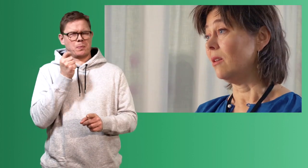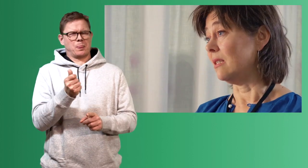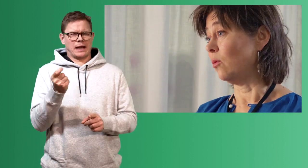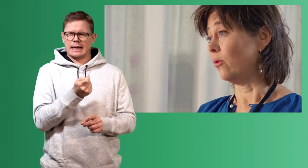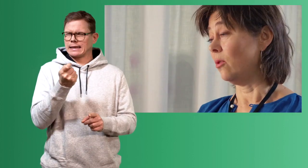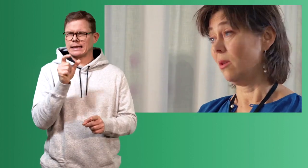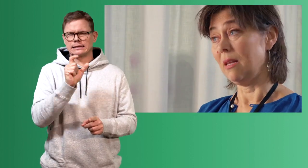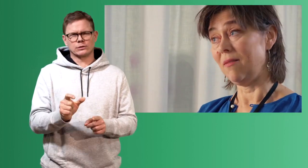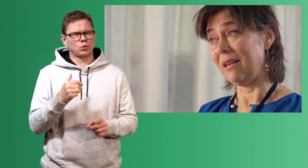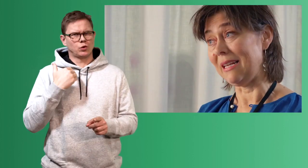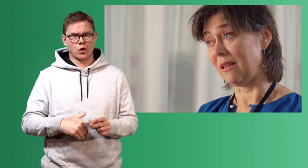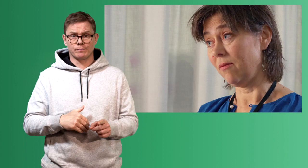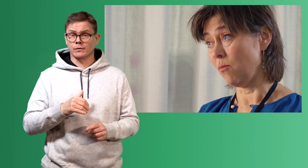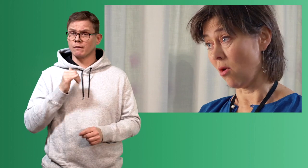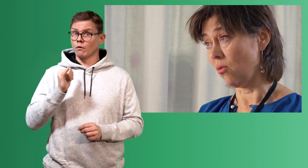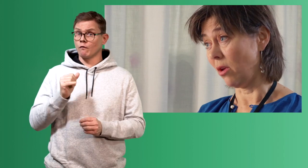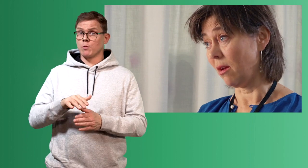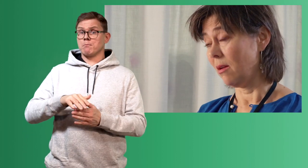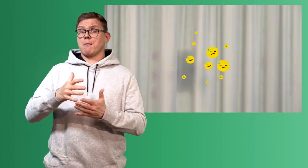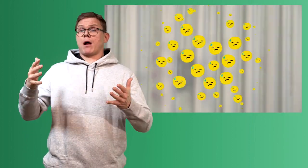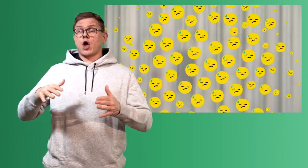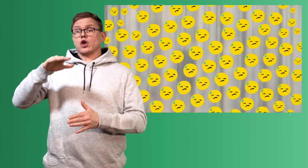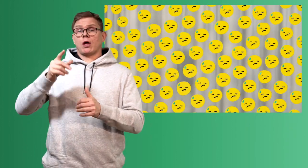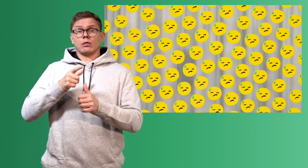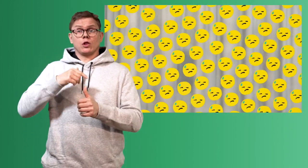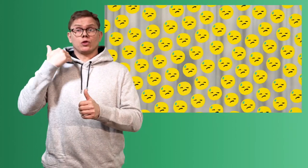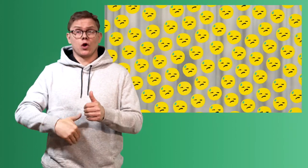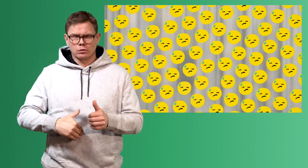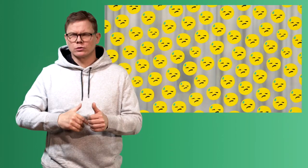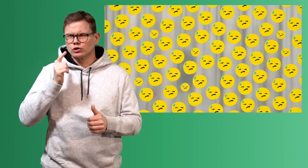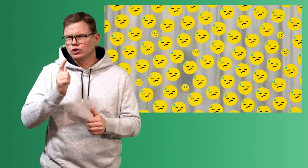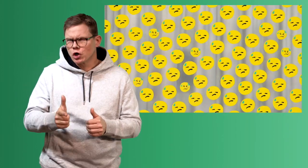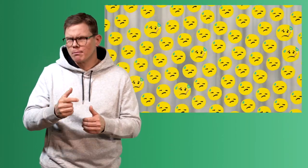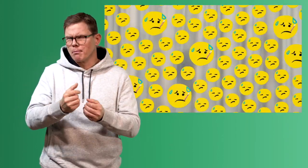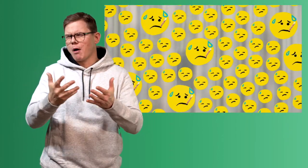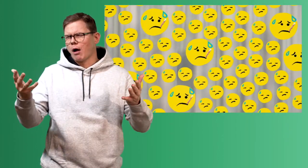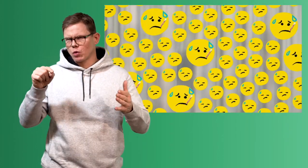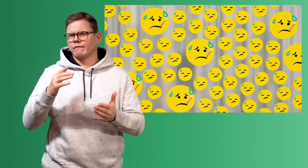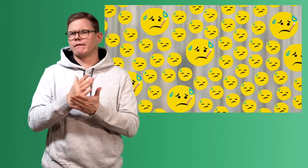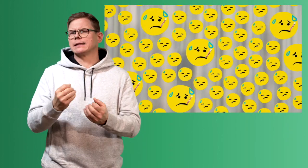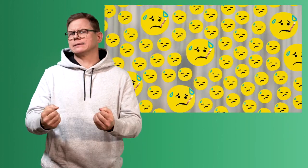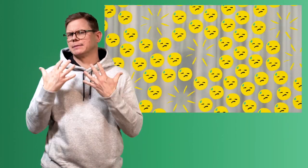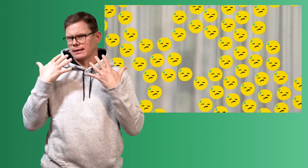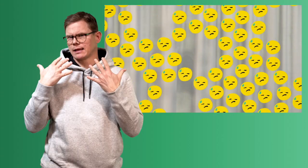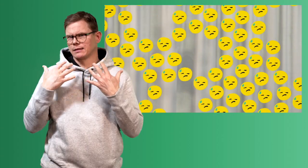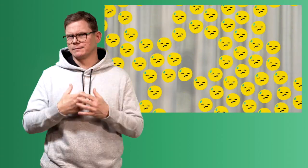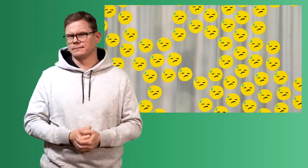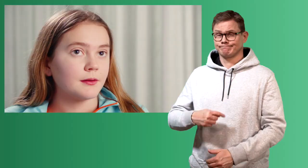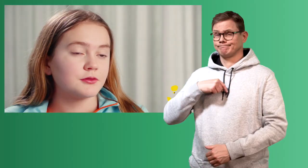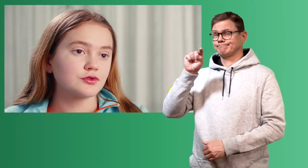så vet vi at risikoen for å dø, den er veldig liten for barn og unge. Men nå er det sånn at det er veldig mange som er smittet, så derfor så er det en del som dør.